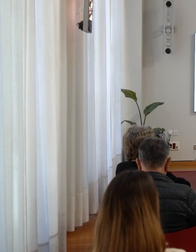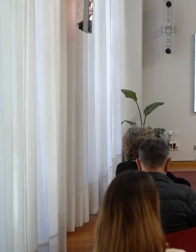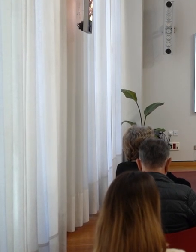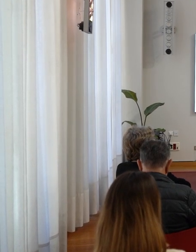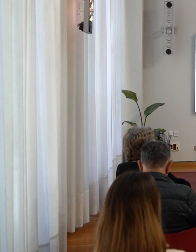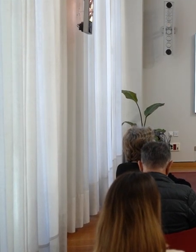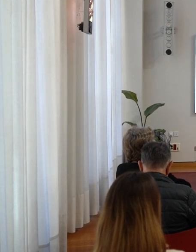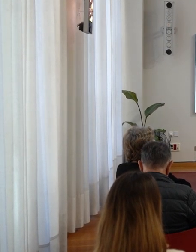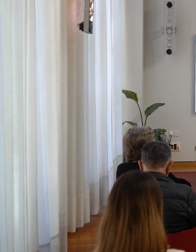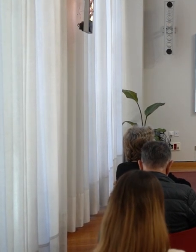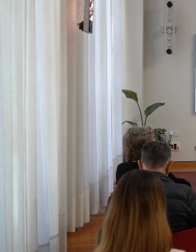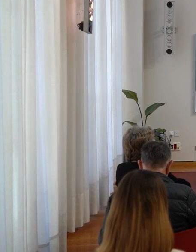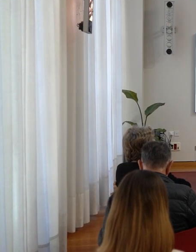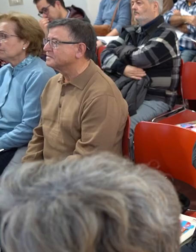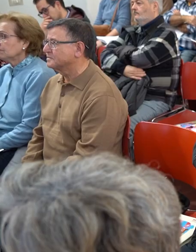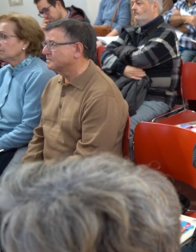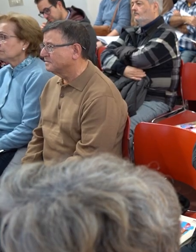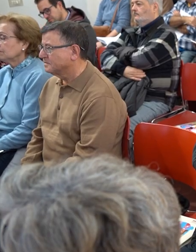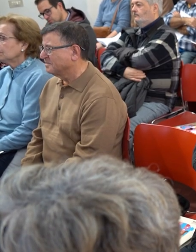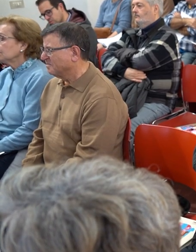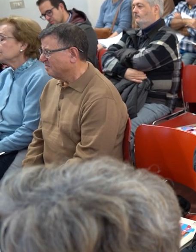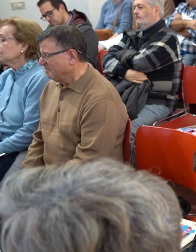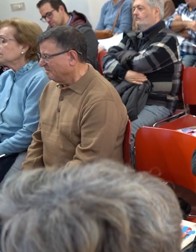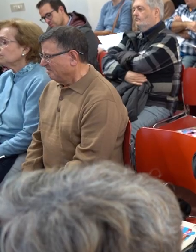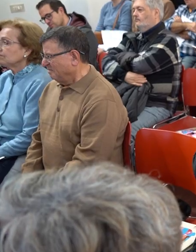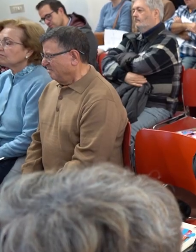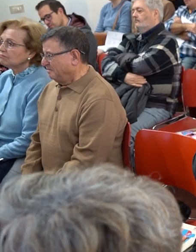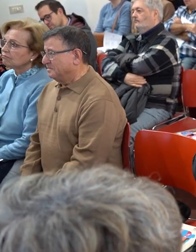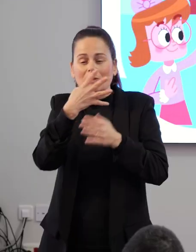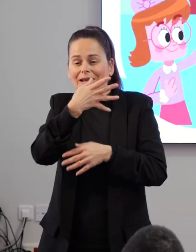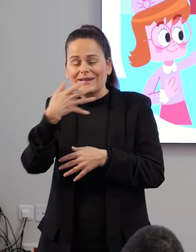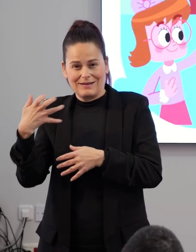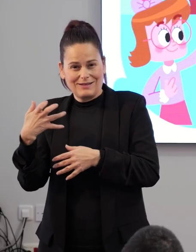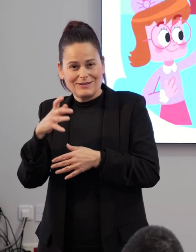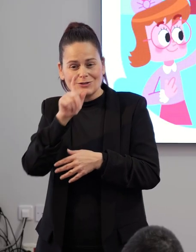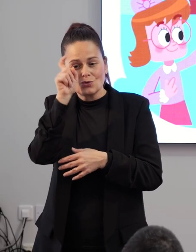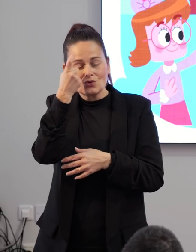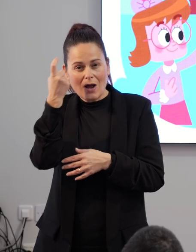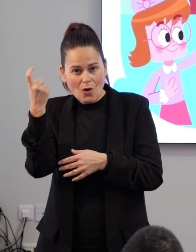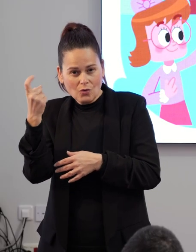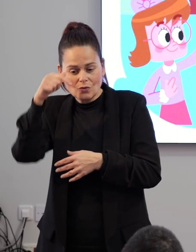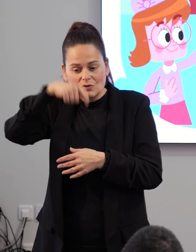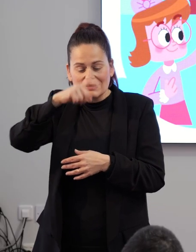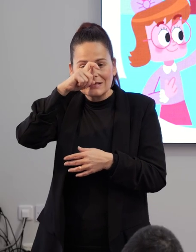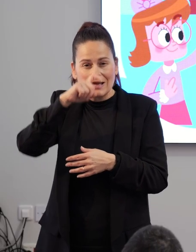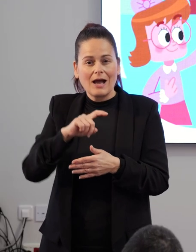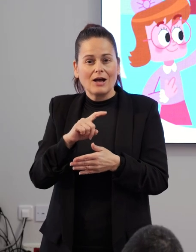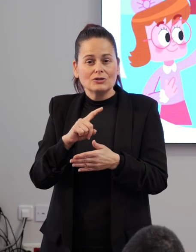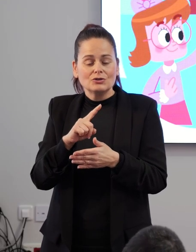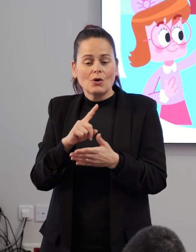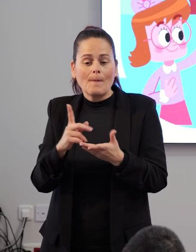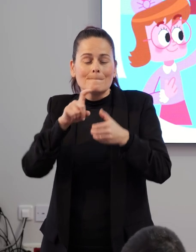2016, llegando a más de 2.500 alumnos. Y este año participan